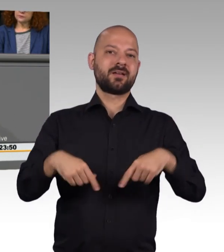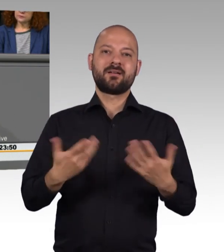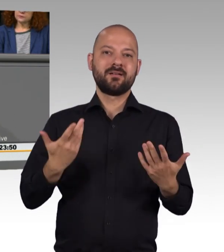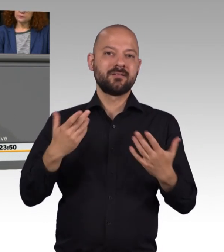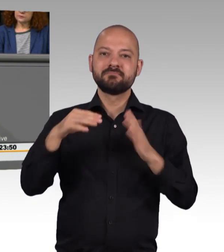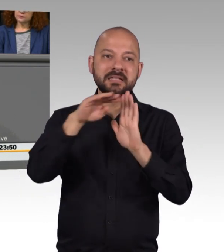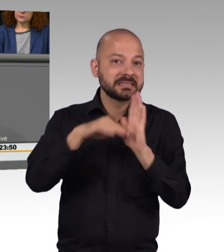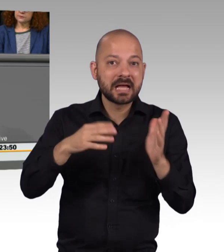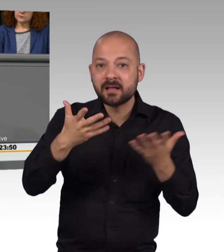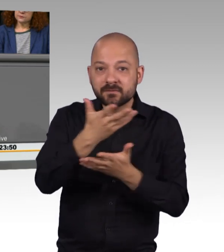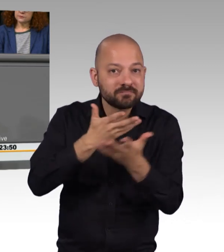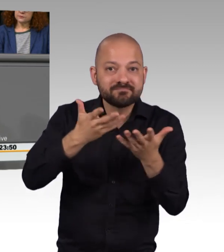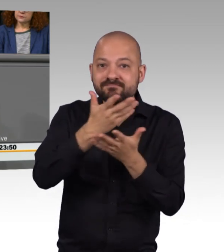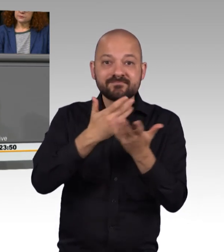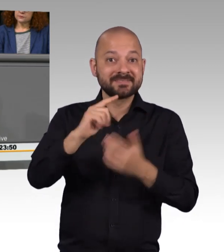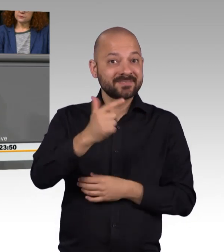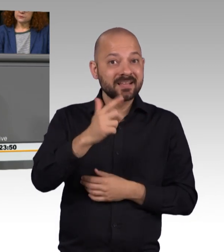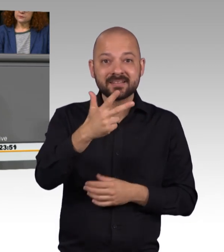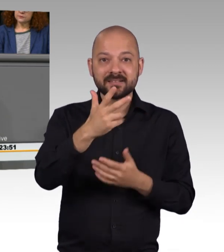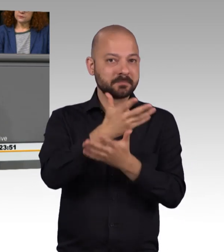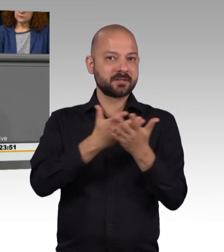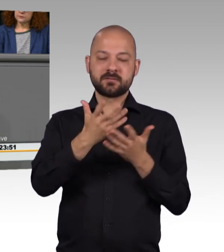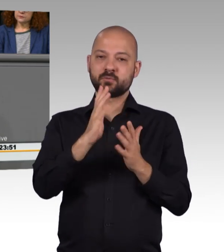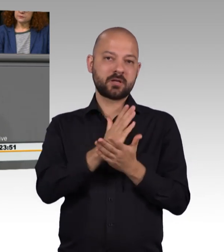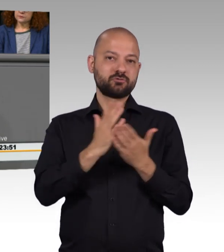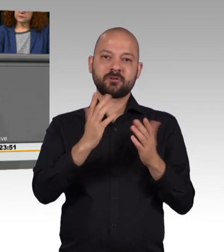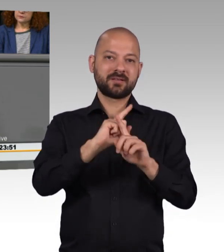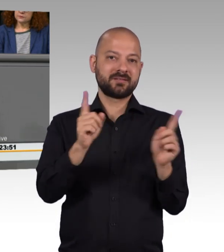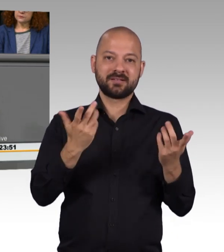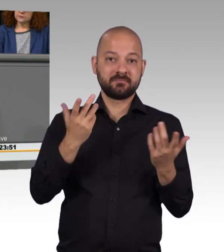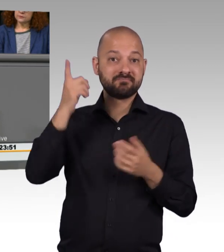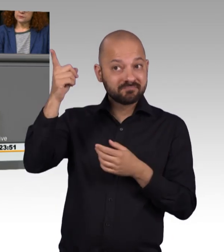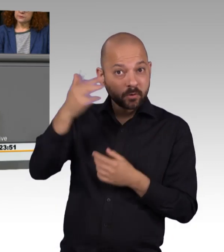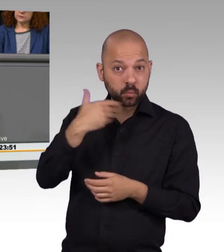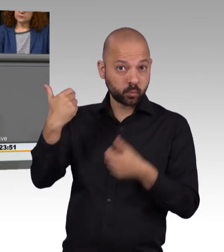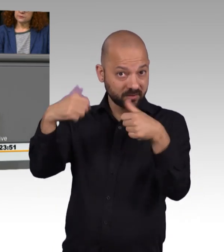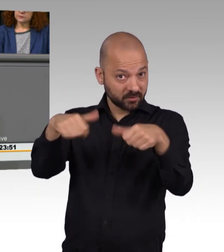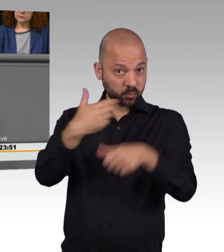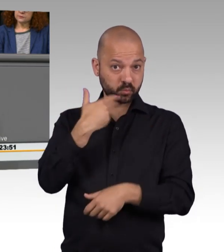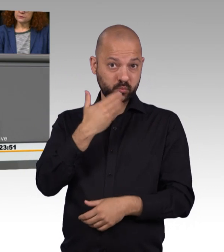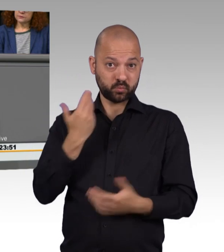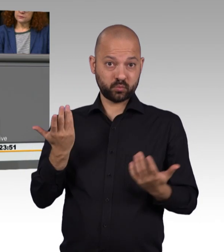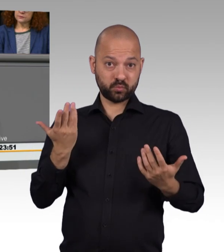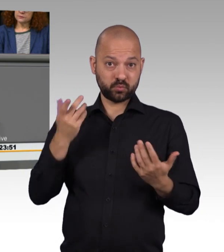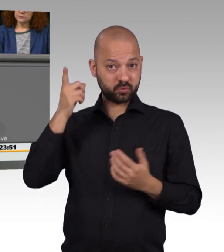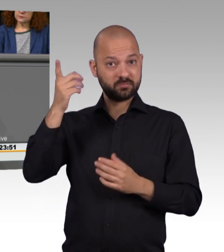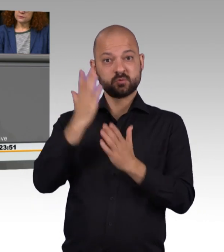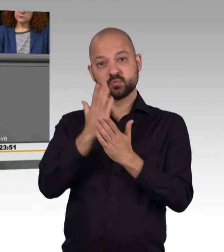Beratung entscheiden, wenn nicht das Bundesverfassungsgericht Ihnen in zwei Entscheidungen ins Stammbuch geschrieben hat, dass genau das, was